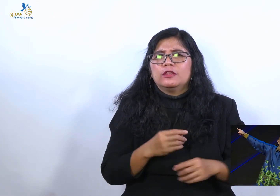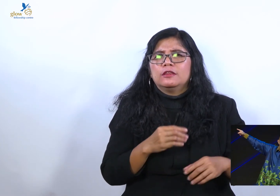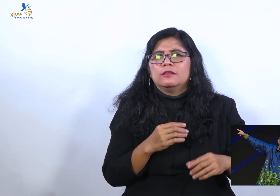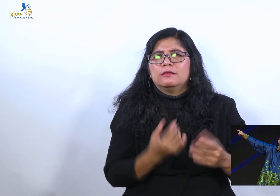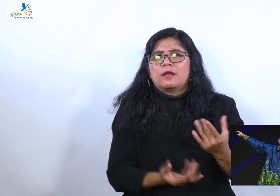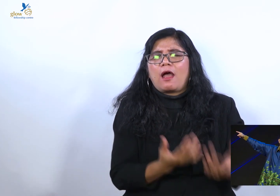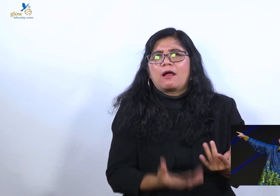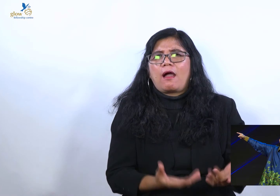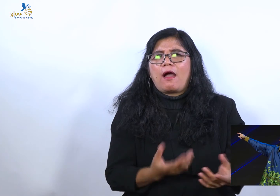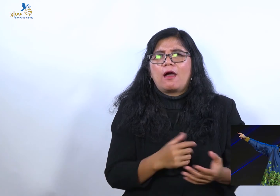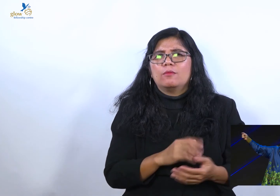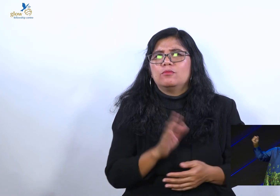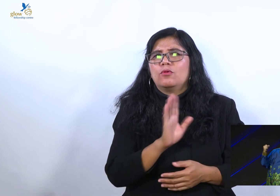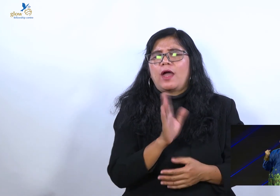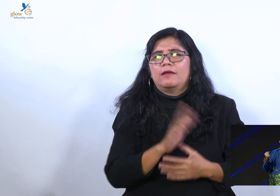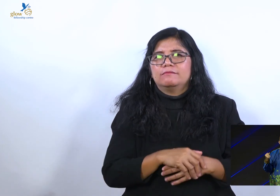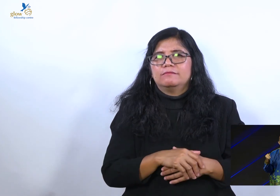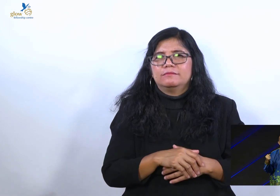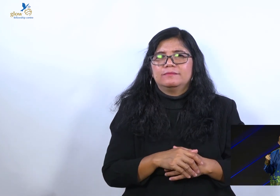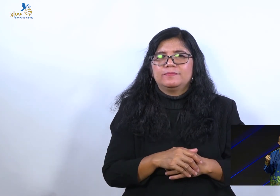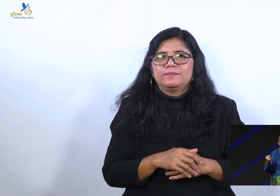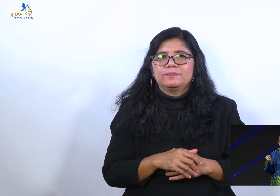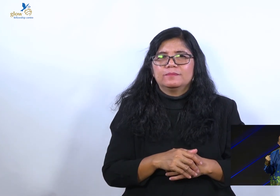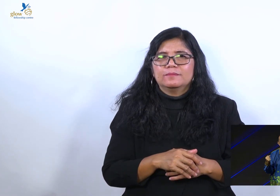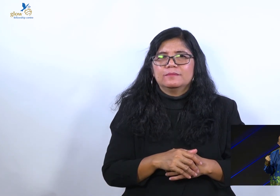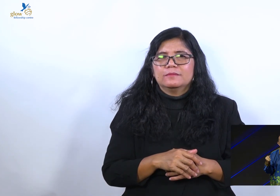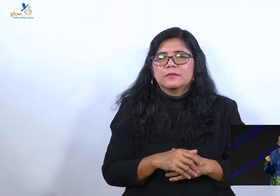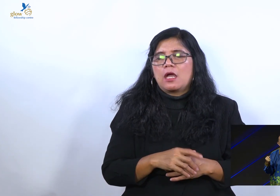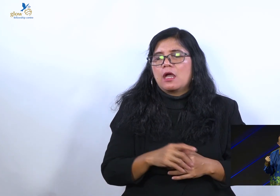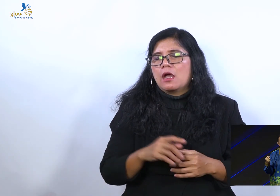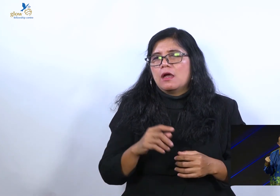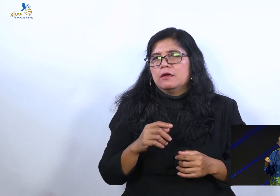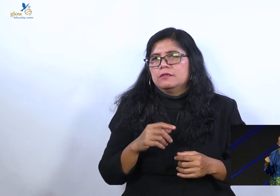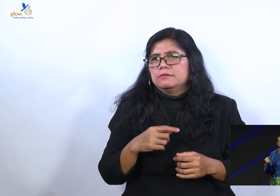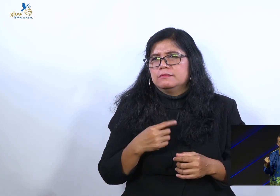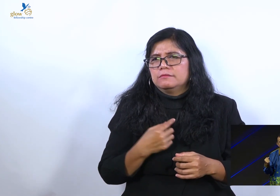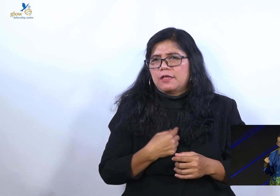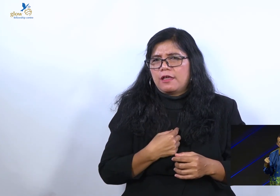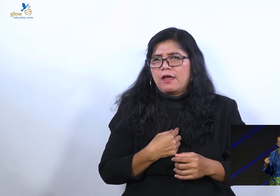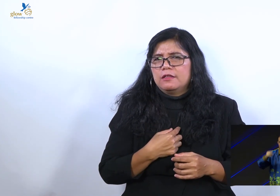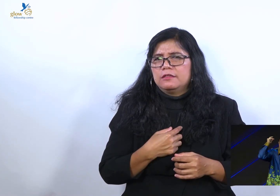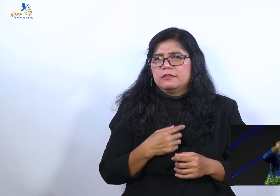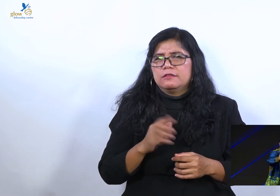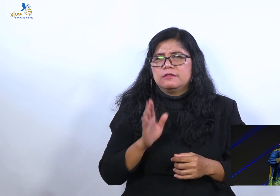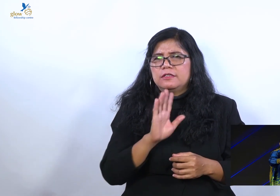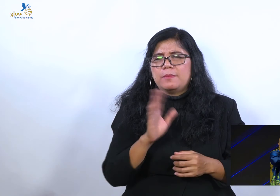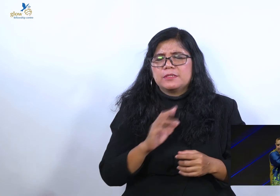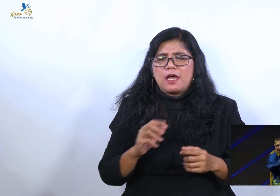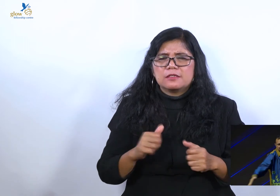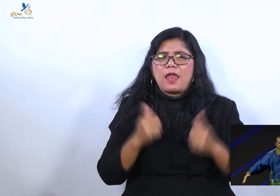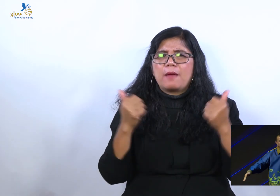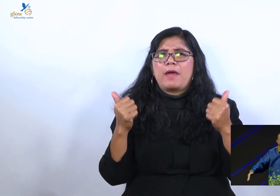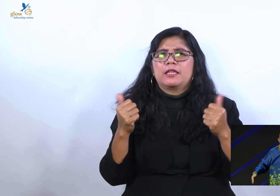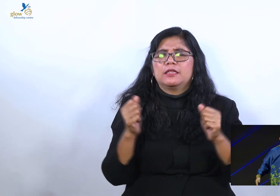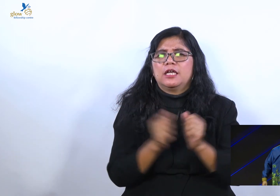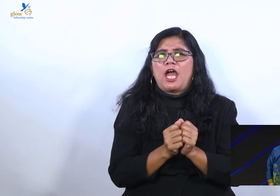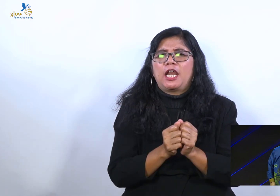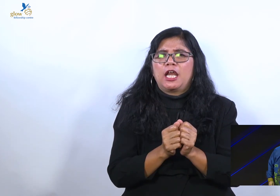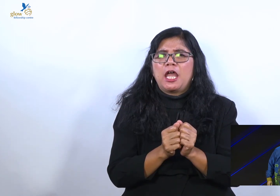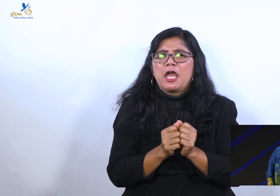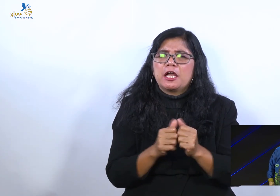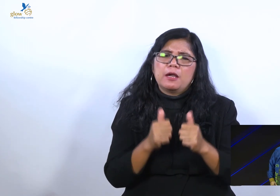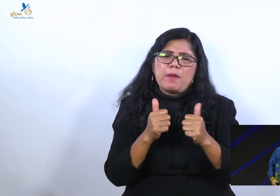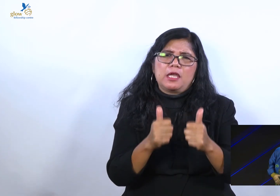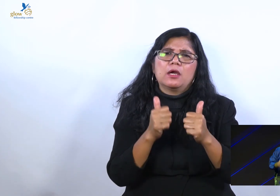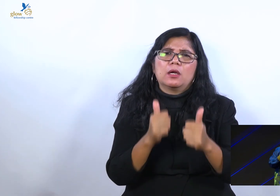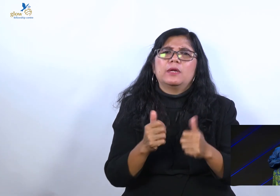darah Kristus. Saya tidak bisa selamat dengan amal ibadah dan perbuatan baik saya. Tapi darah menghancurkan neraka